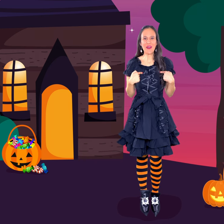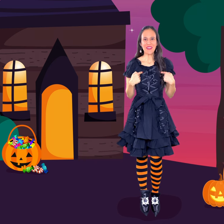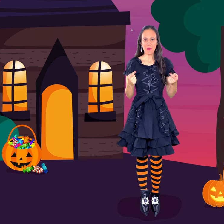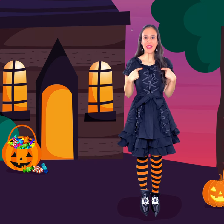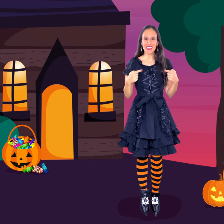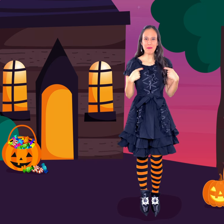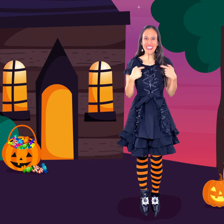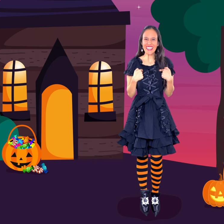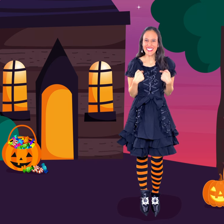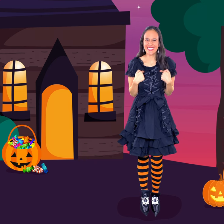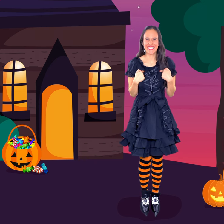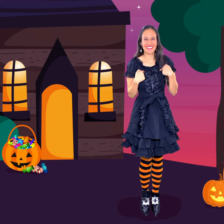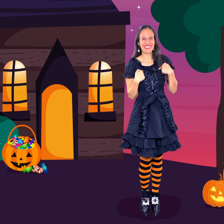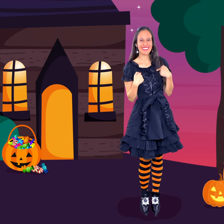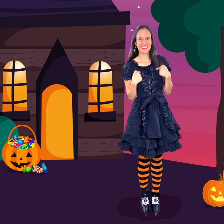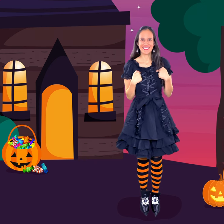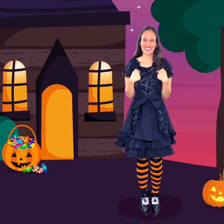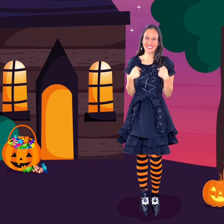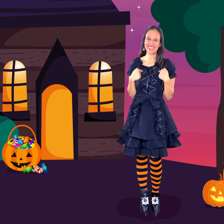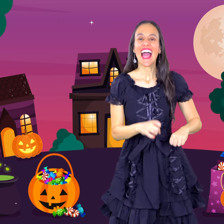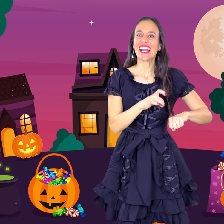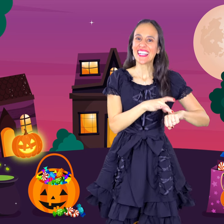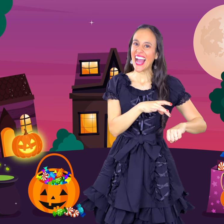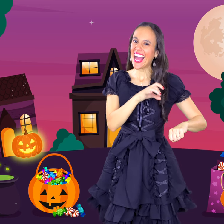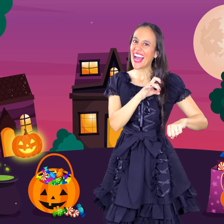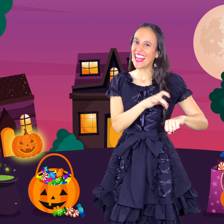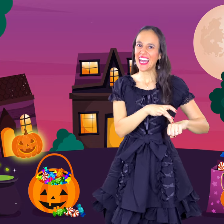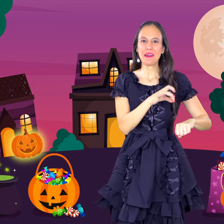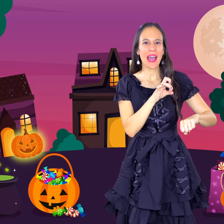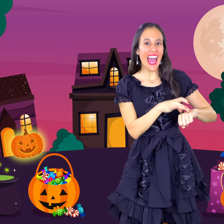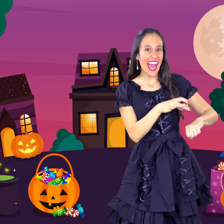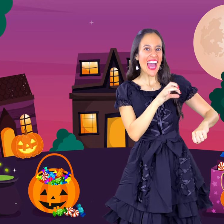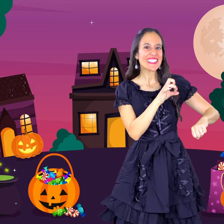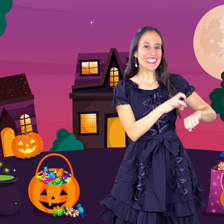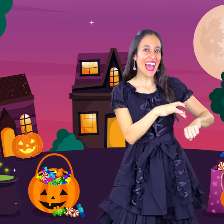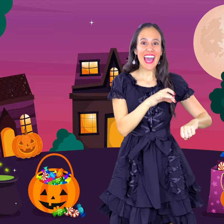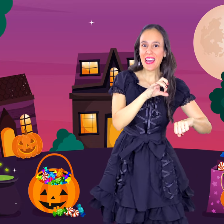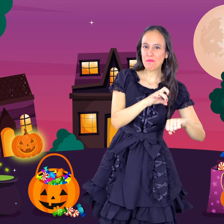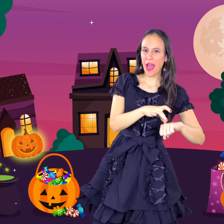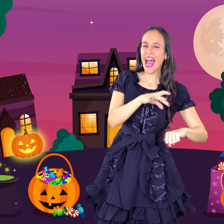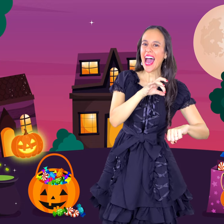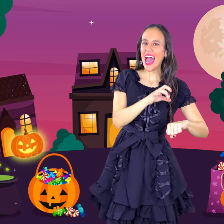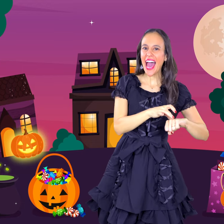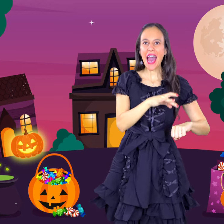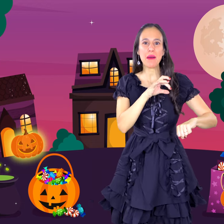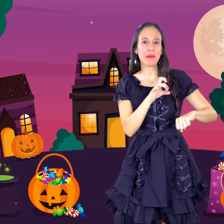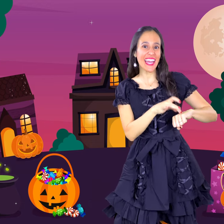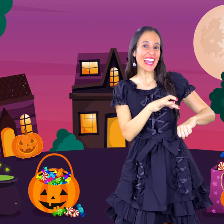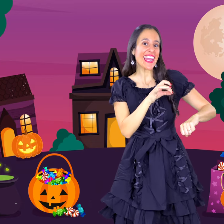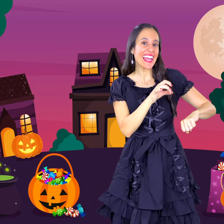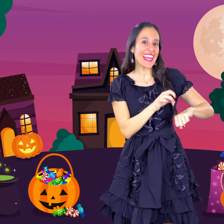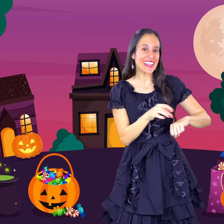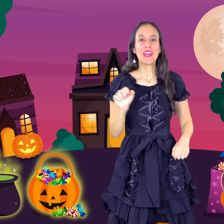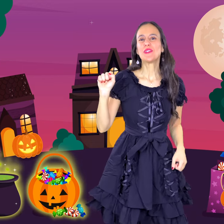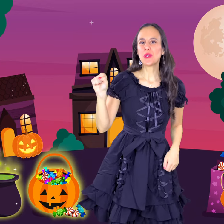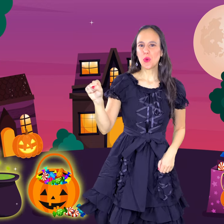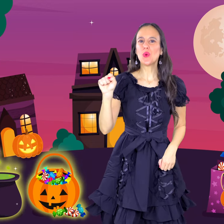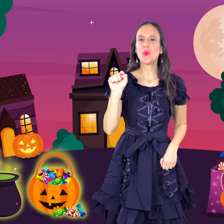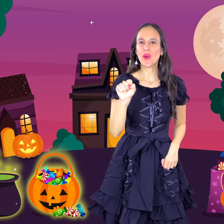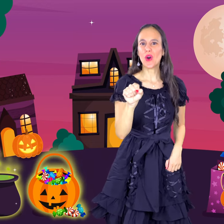Conmigo, me Conmigo, Calabaza pumpkin Truco